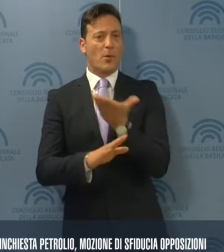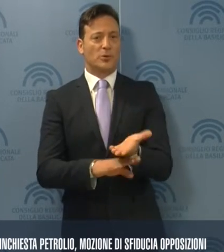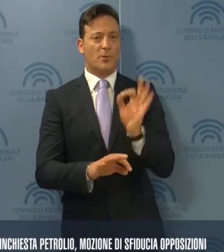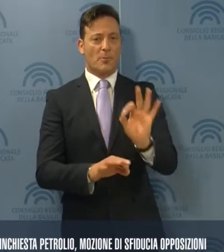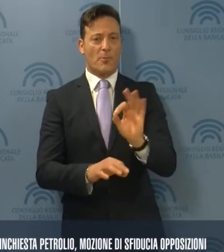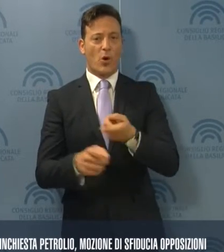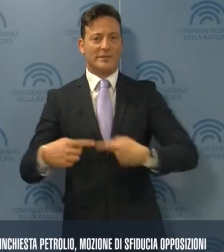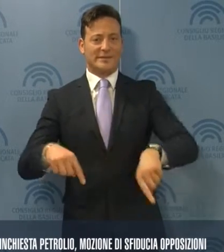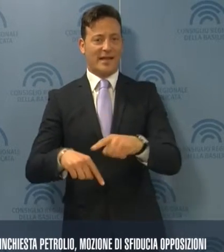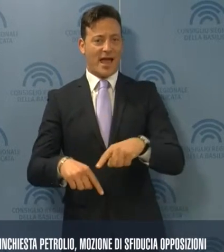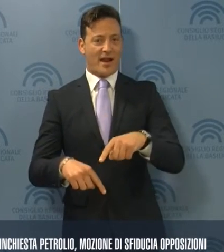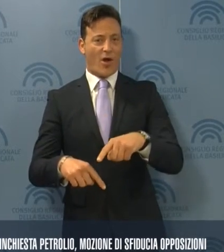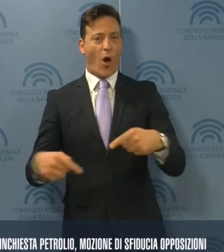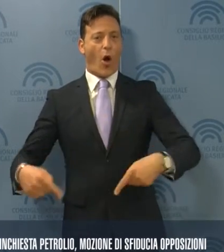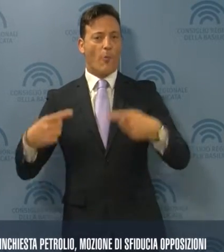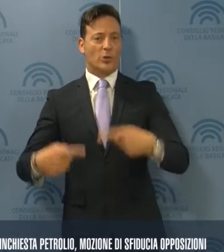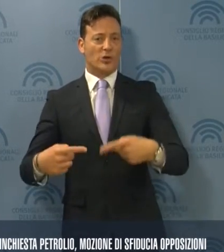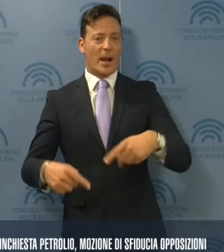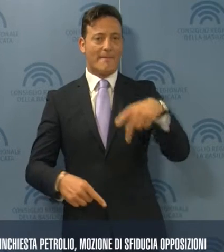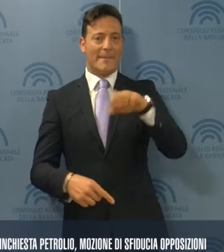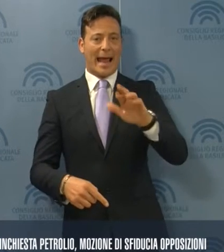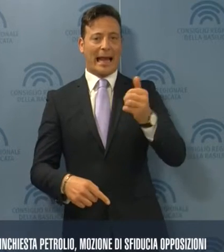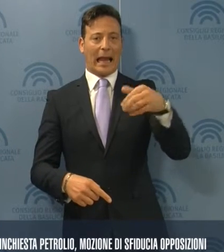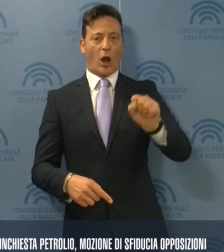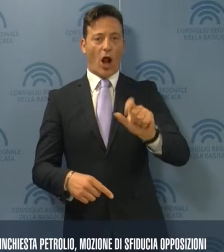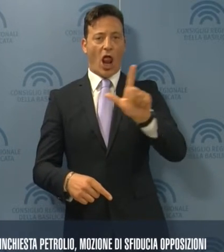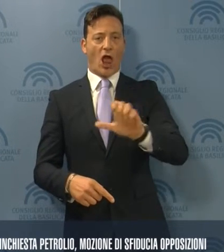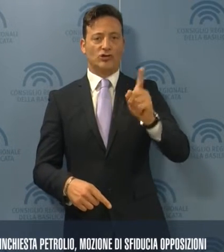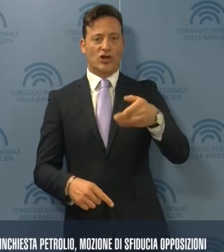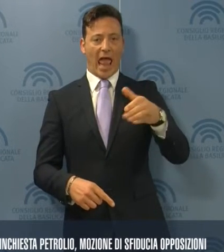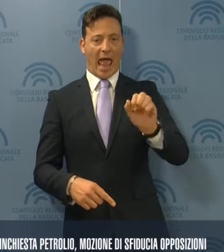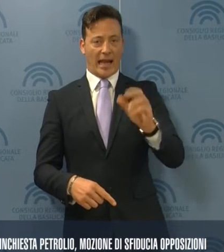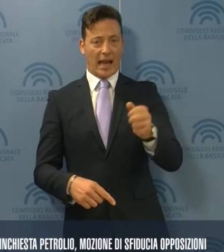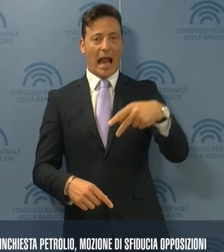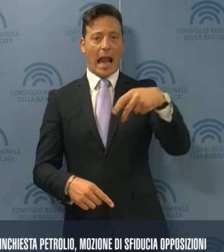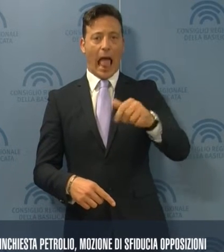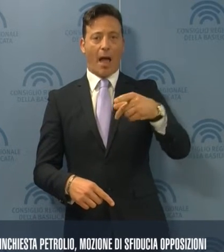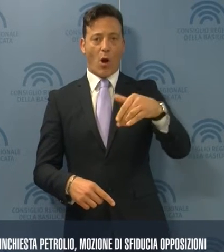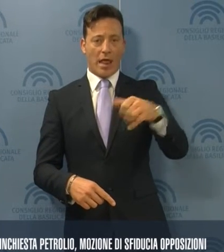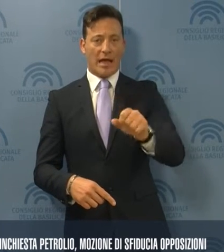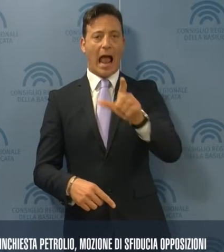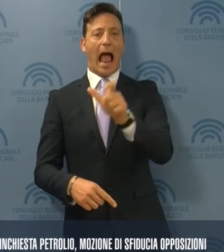regionali di opposizione Perreno, Leggeri, Napoli, Castelluccio e Rosa.